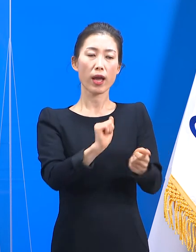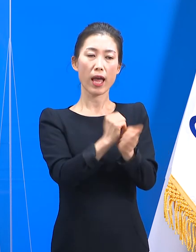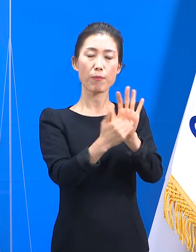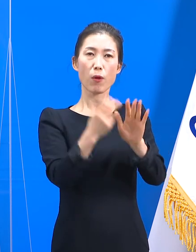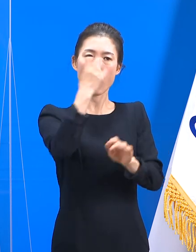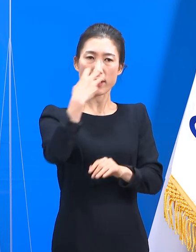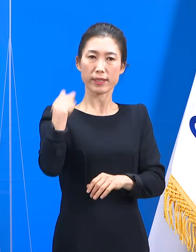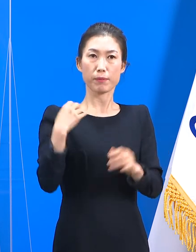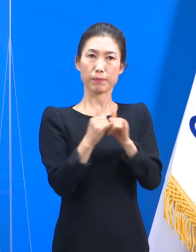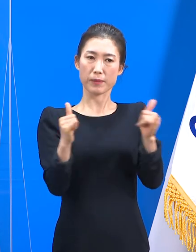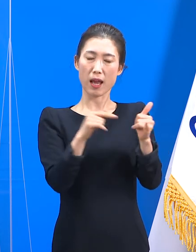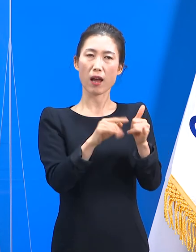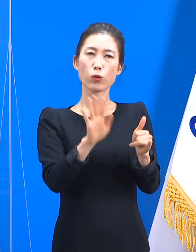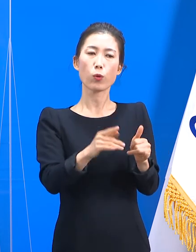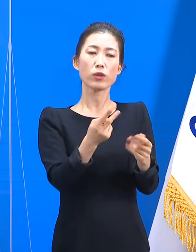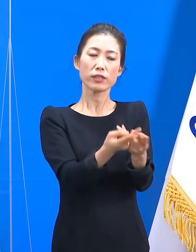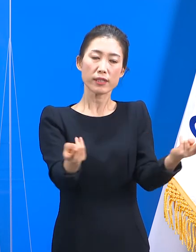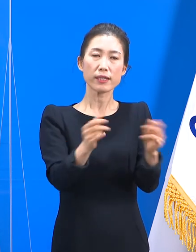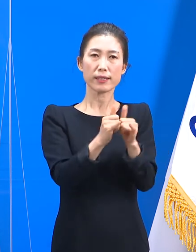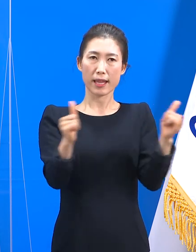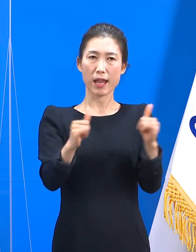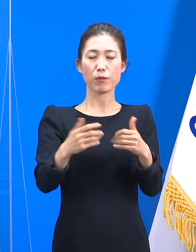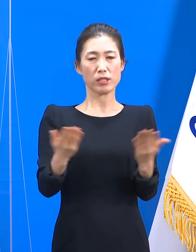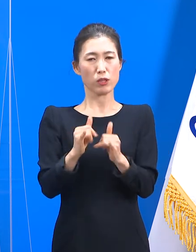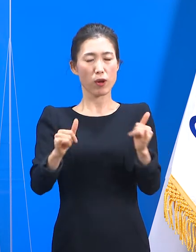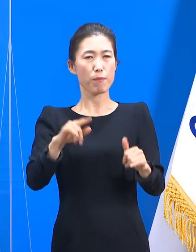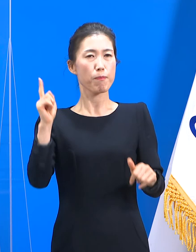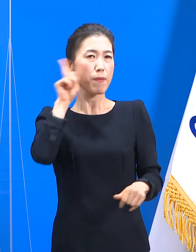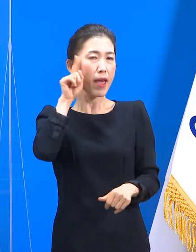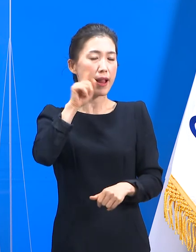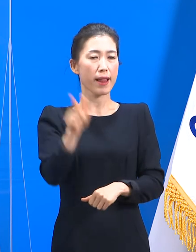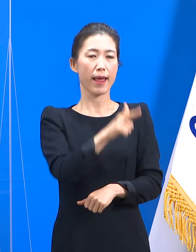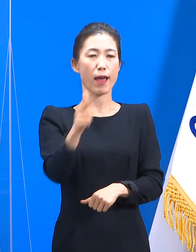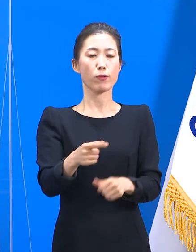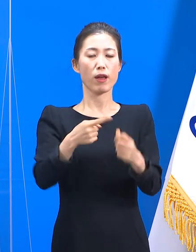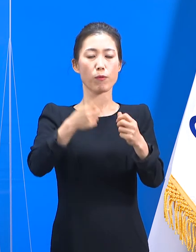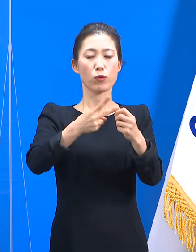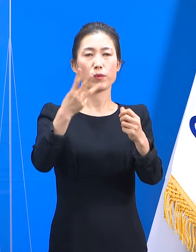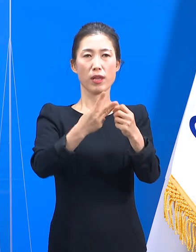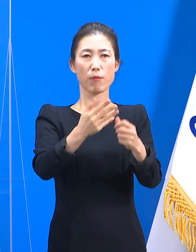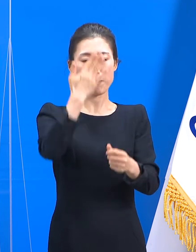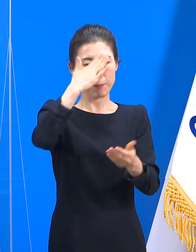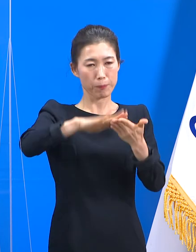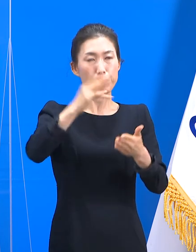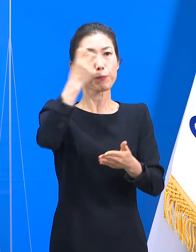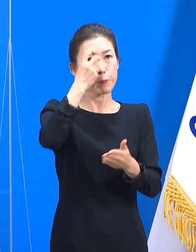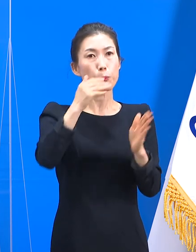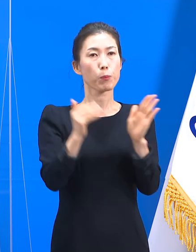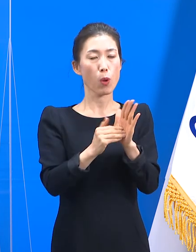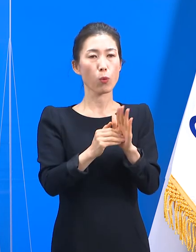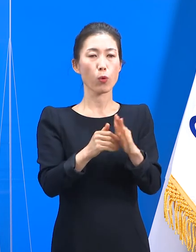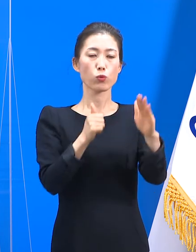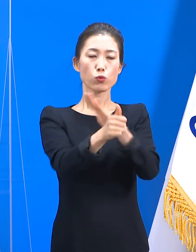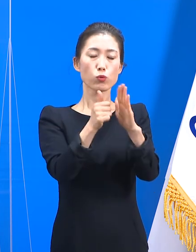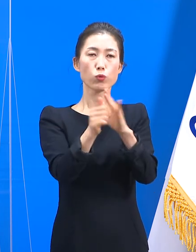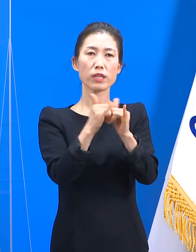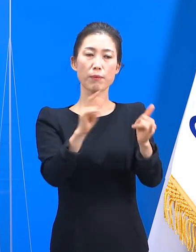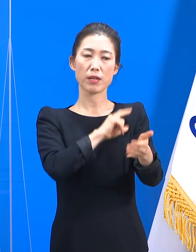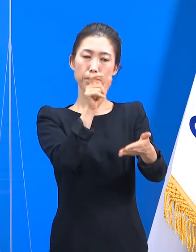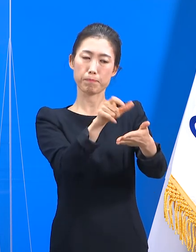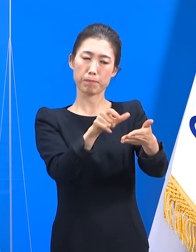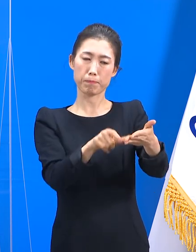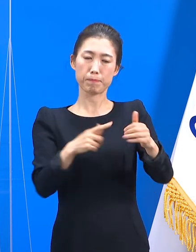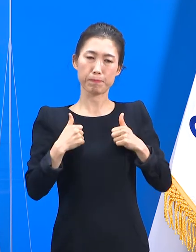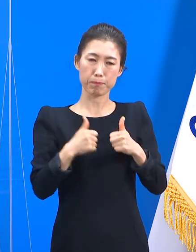책임자가 직원과 입소자에 대해 1일 3일씩 발열 체크를 실시하고 출입자 명부 작성도 소홀히 하지